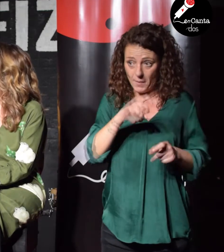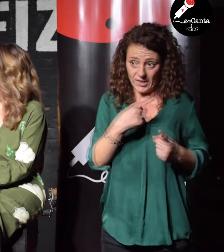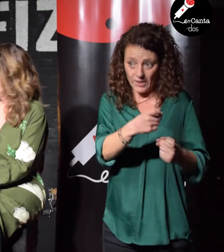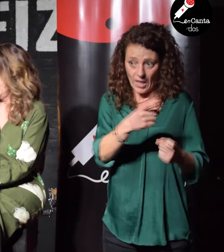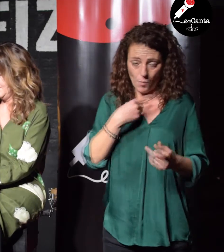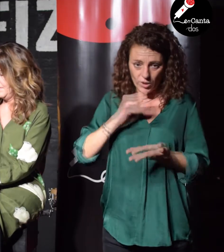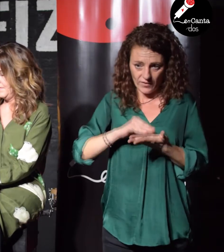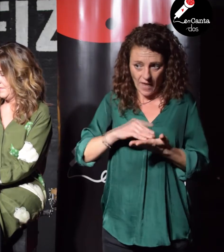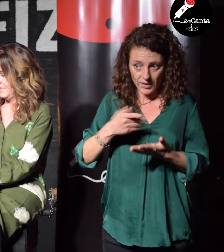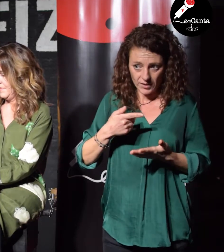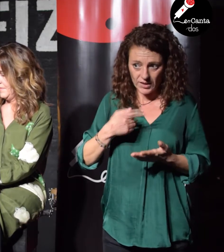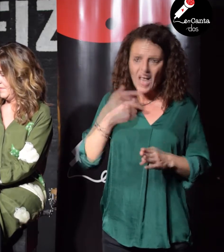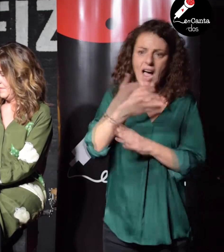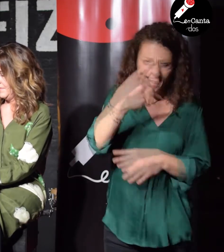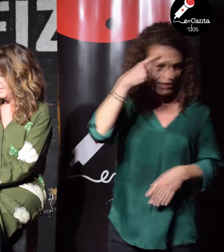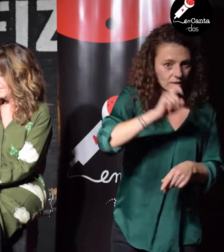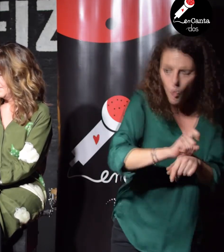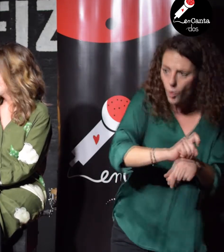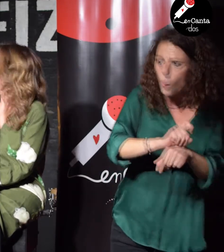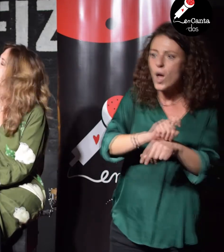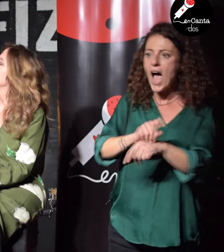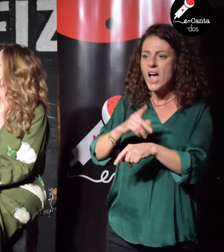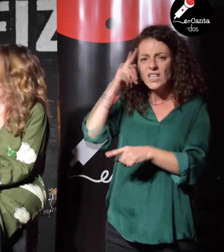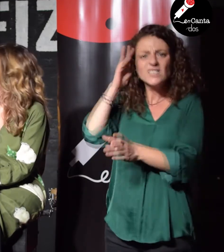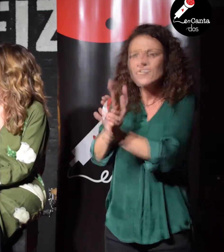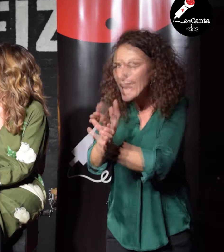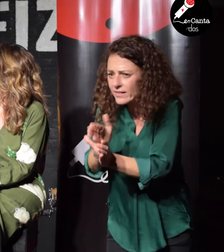I anar a la psicòloga, anar al psiquiàtric si fa falta, vull dir,